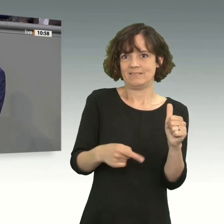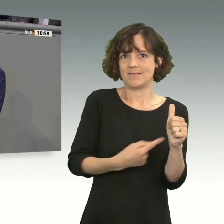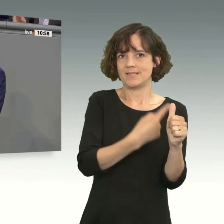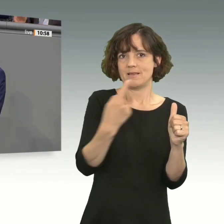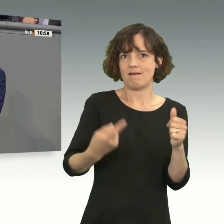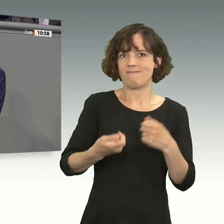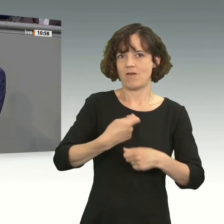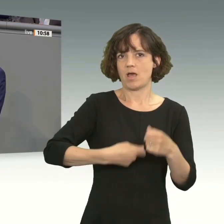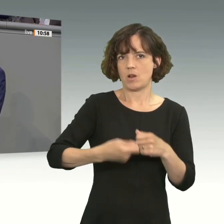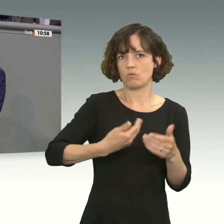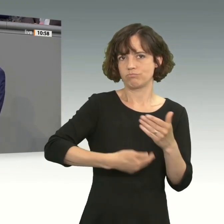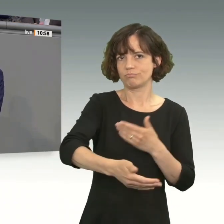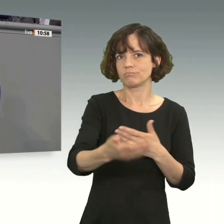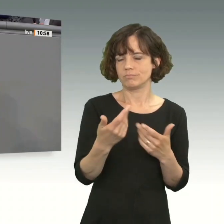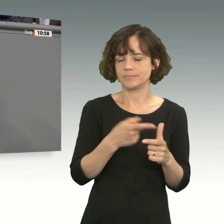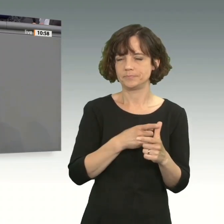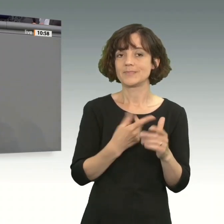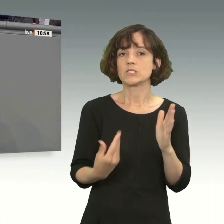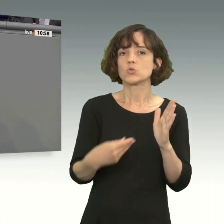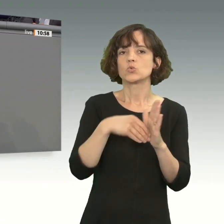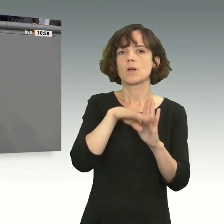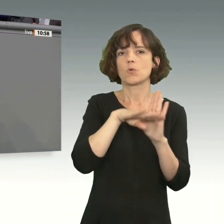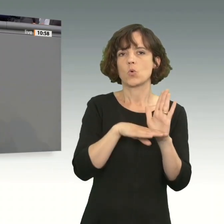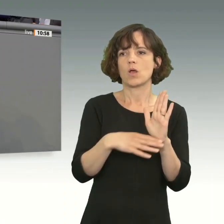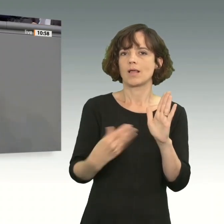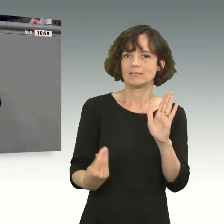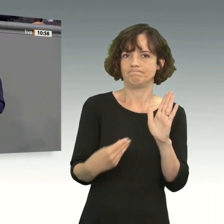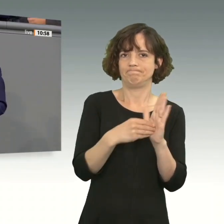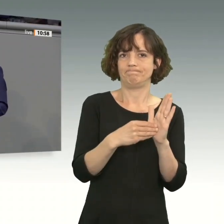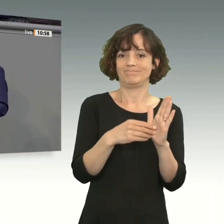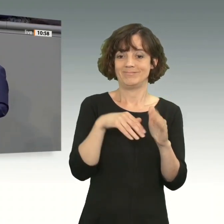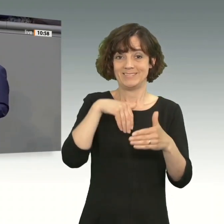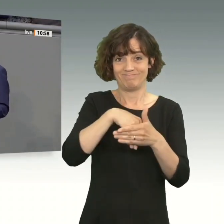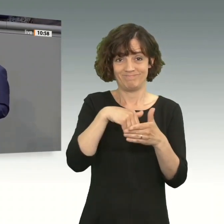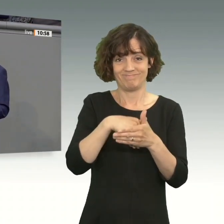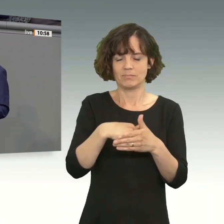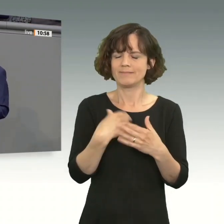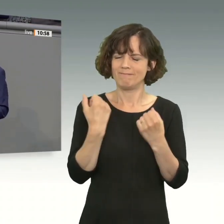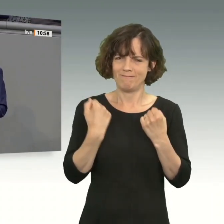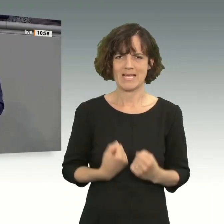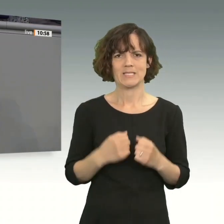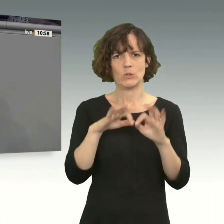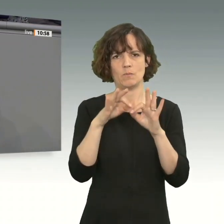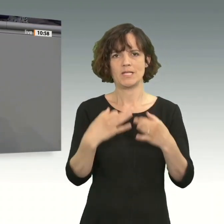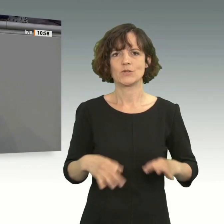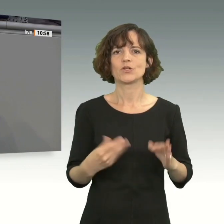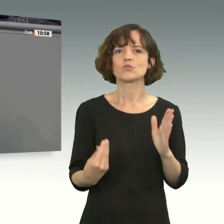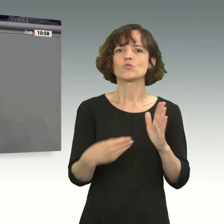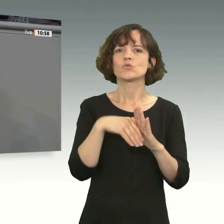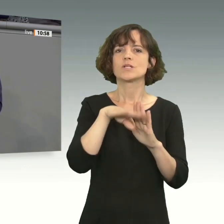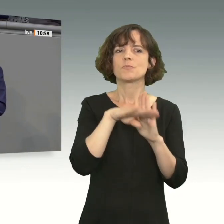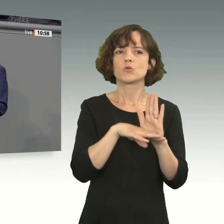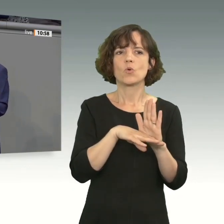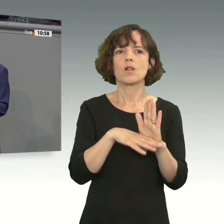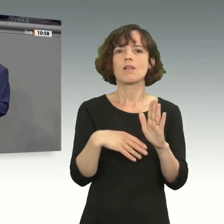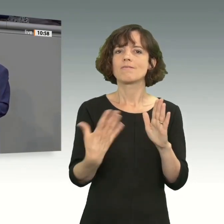Jahr verhandelt wird. Wir werden da ein Zusatzprotokoll bekommen. Und in diesem Zusatzprotokoll, davon bin ich zutiefst überzeugt, werden wir unter